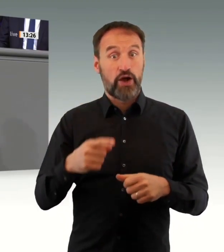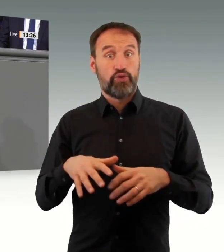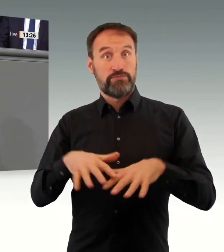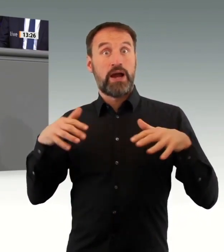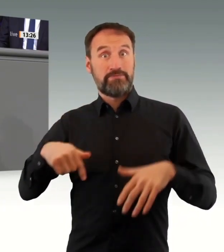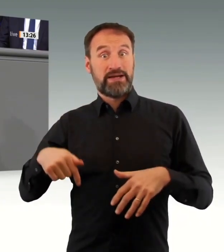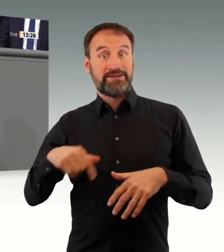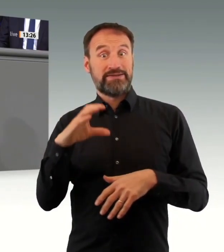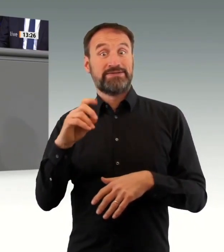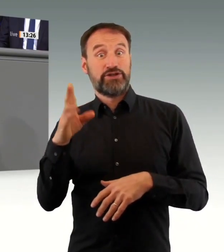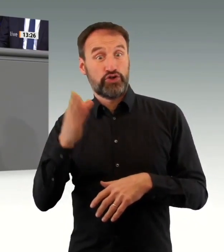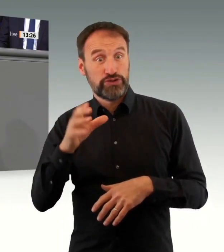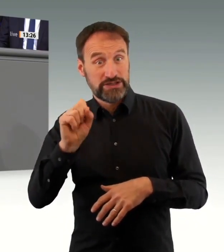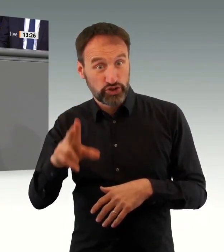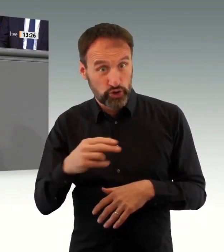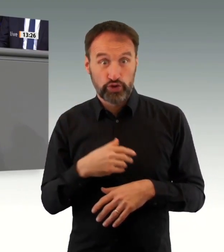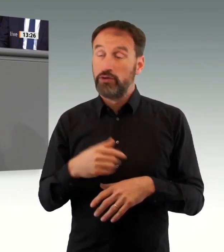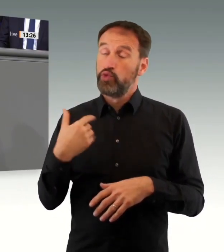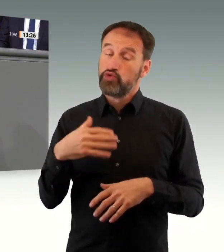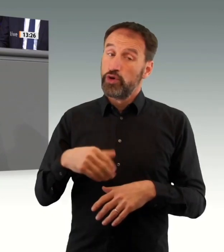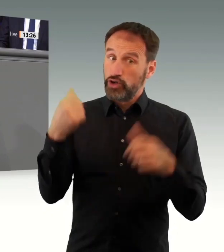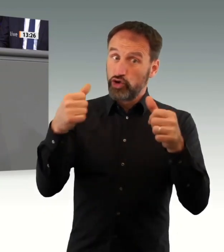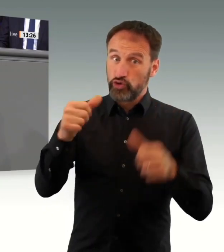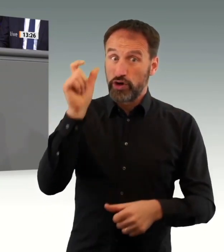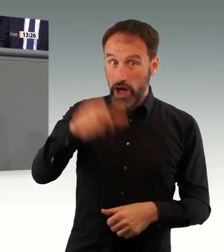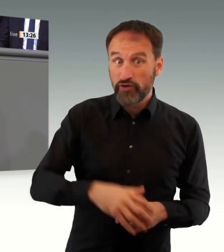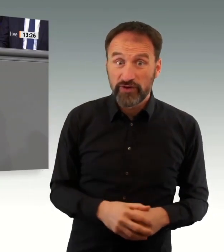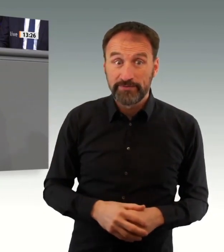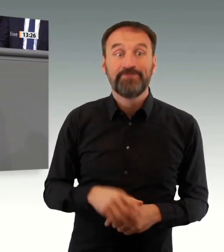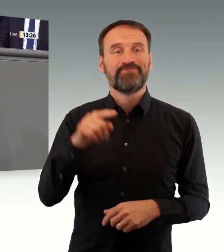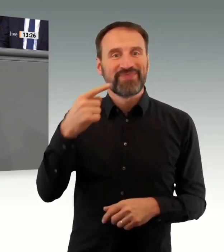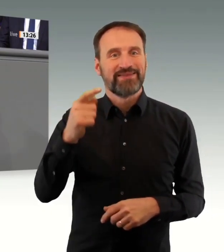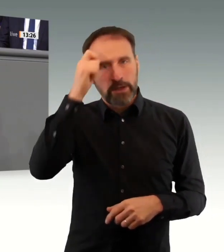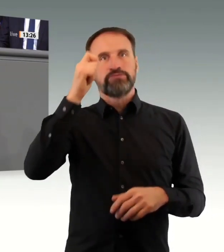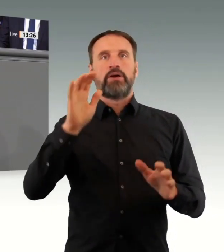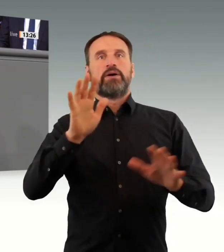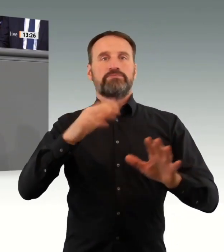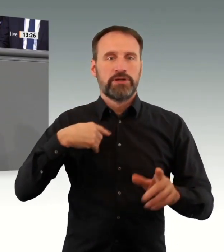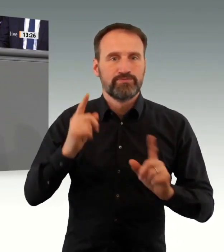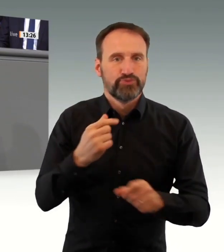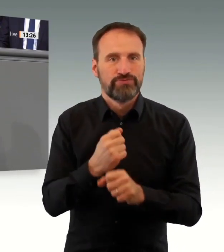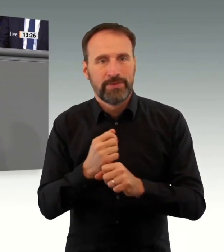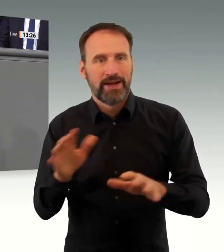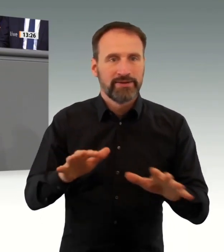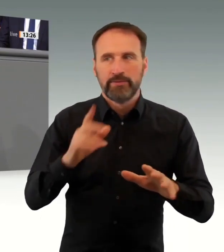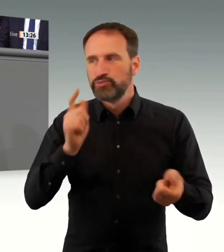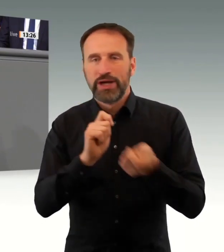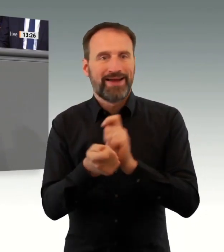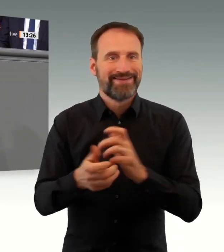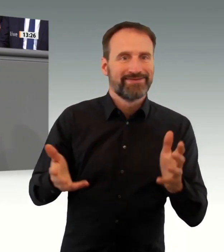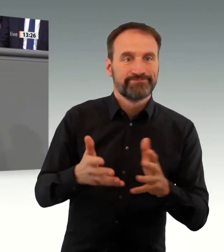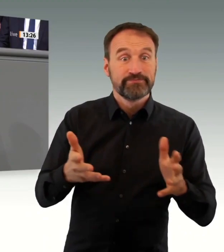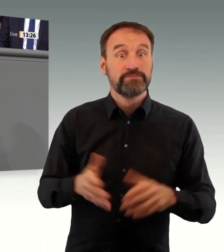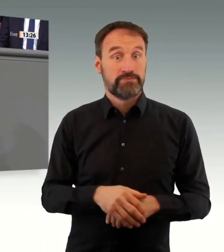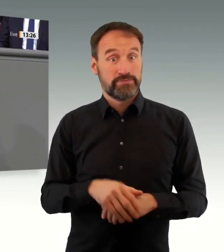Inzidenzzahlen, die Hospitalisierungsraten und viele Dinge mehr gesagt, die ganz klar sagen, wir haben eine epidemische Lage, und das wäre das